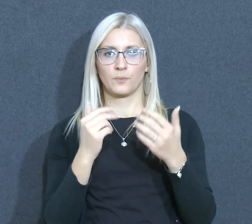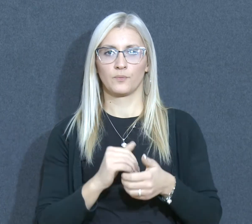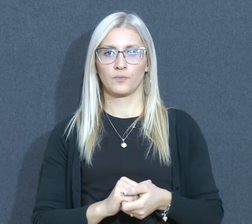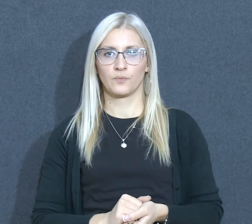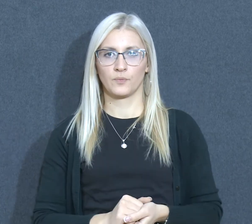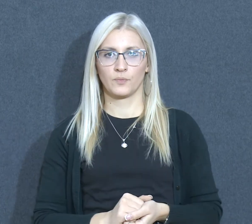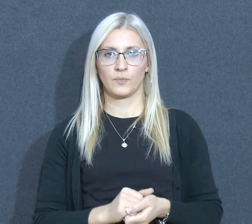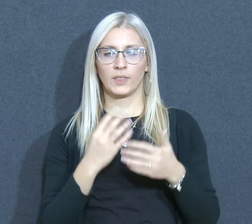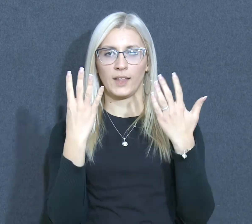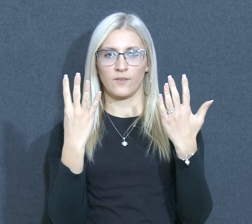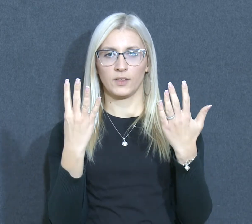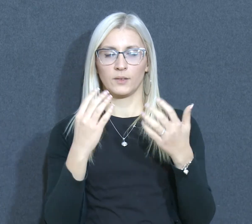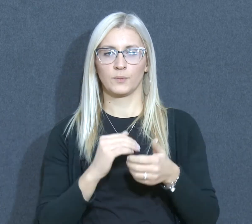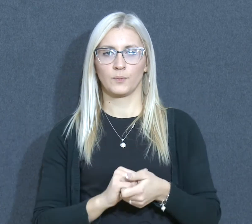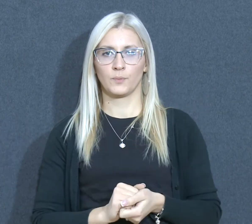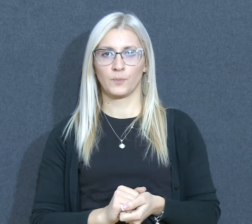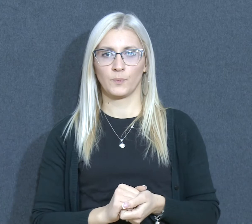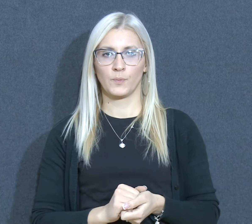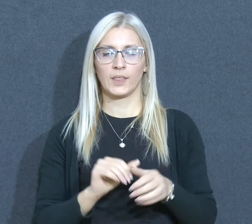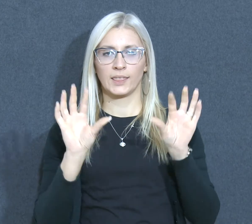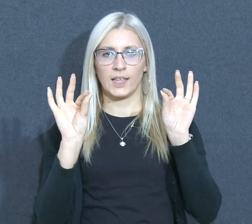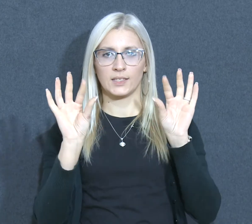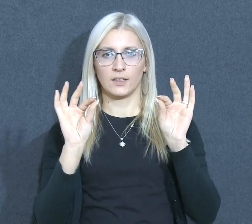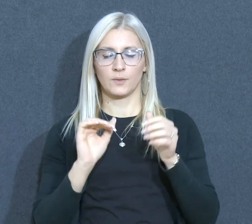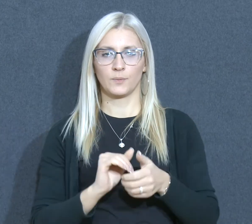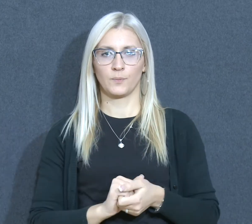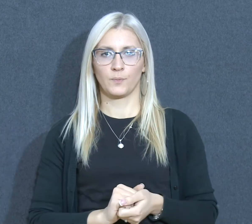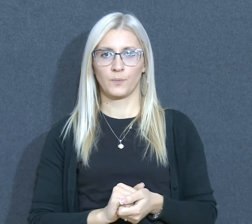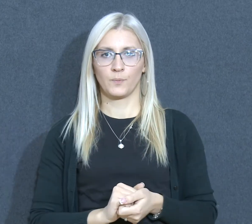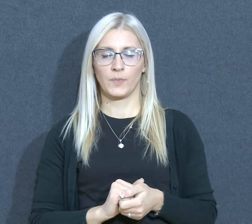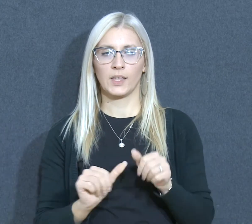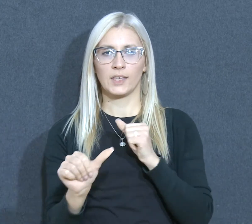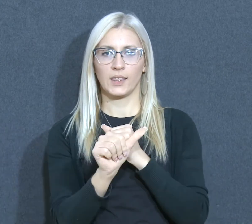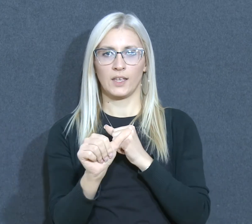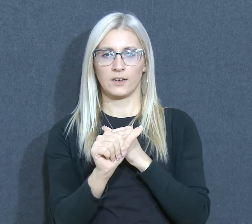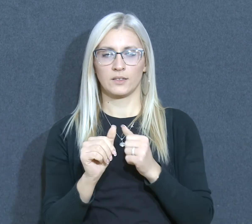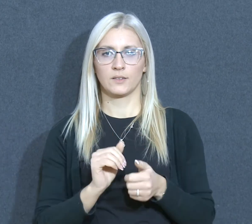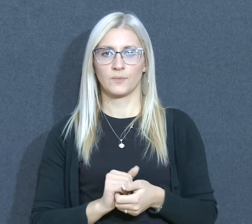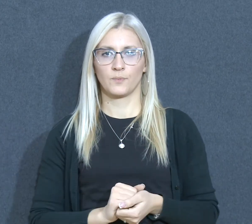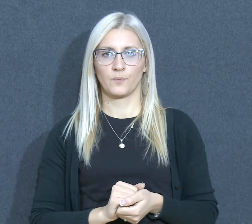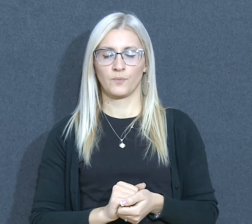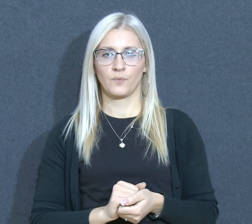9, 10, 11, 12,